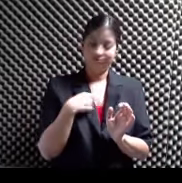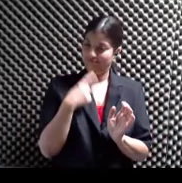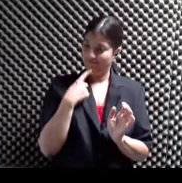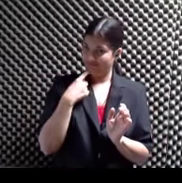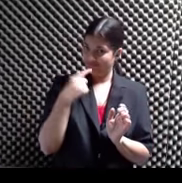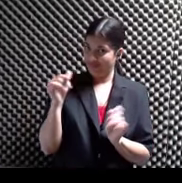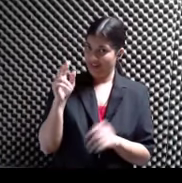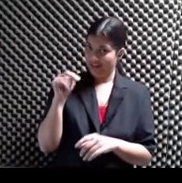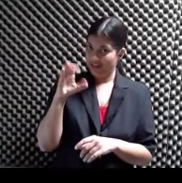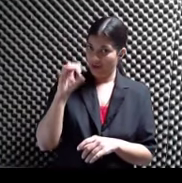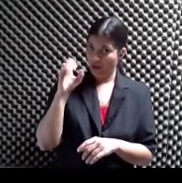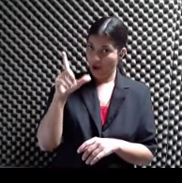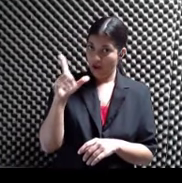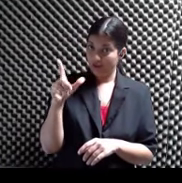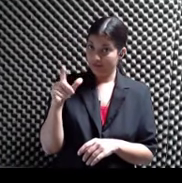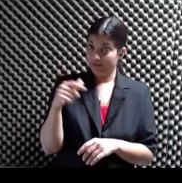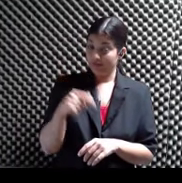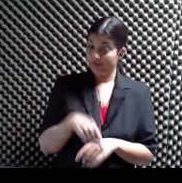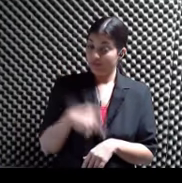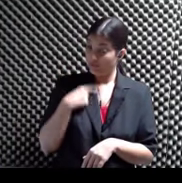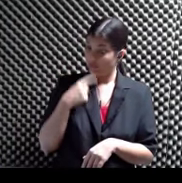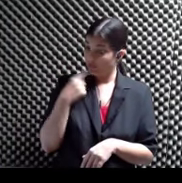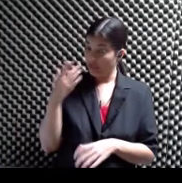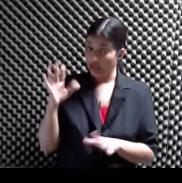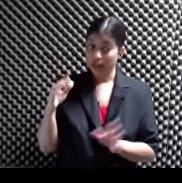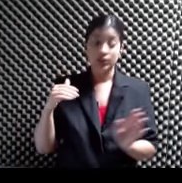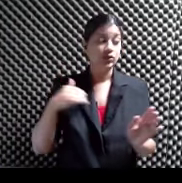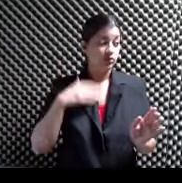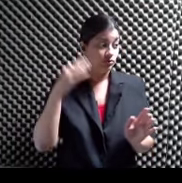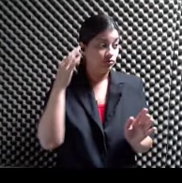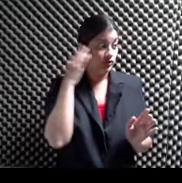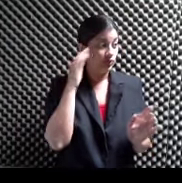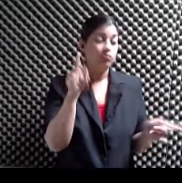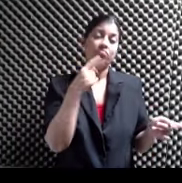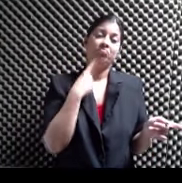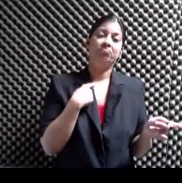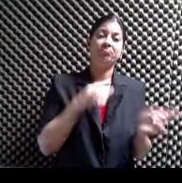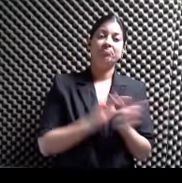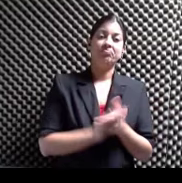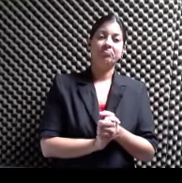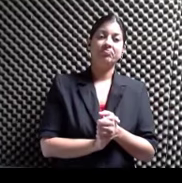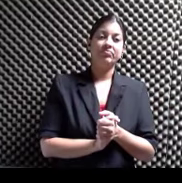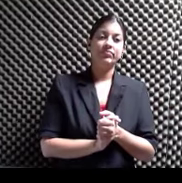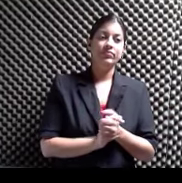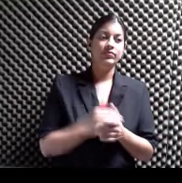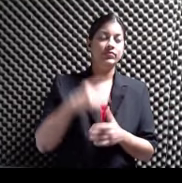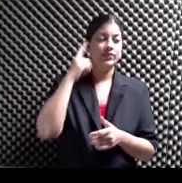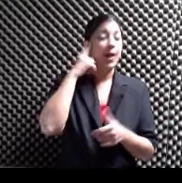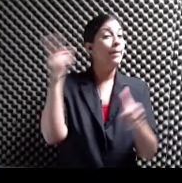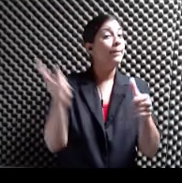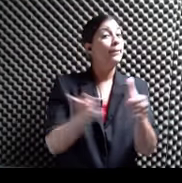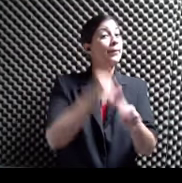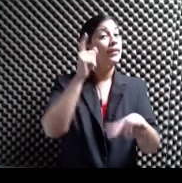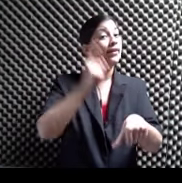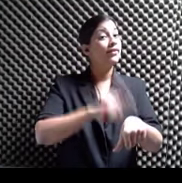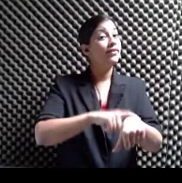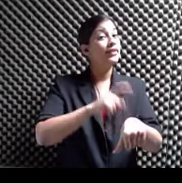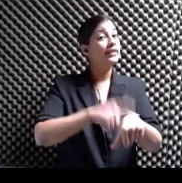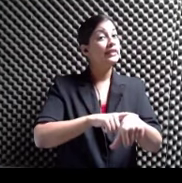Nicole Anteriormente Que según Yo tengo entendido Tú me corriges Pero yo creo que sí Es la primera vez En la historia